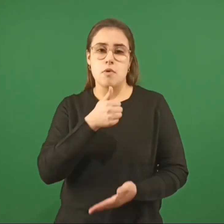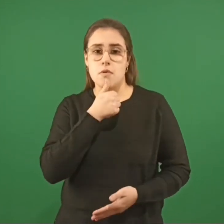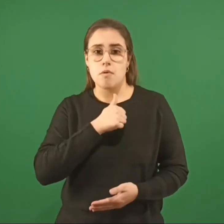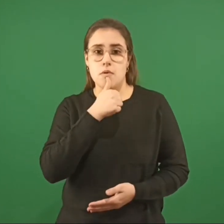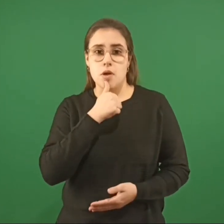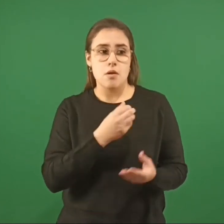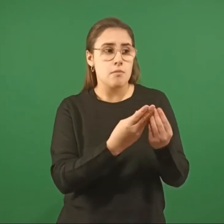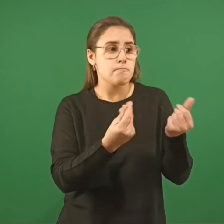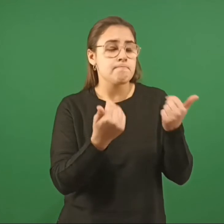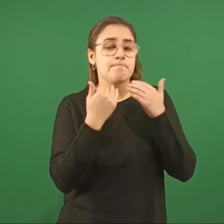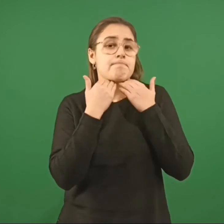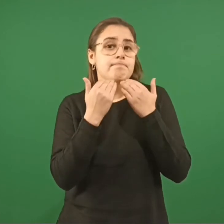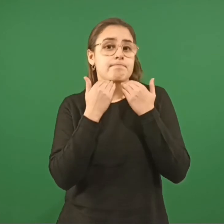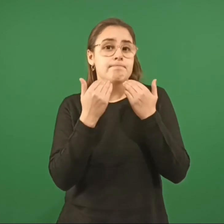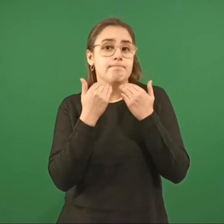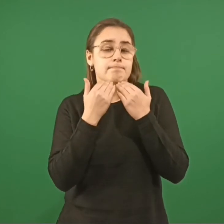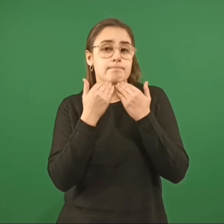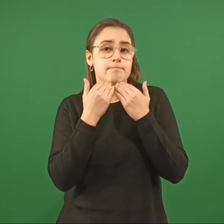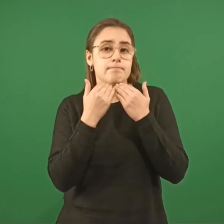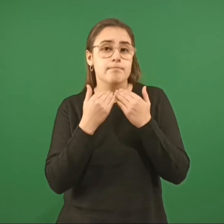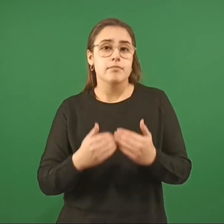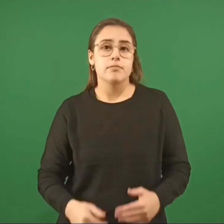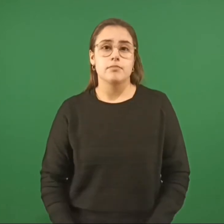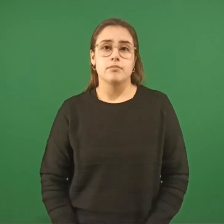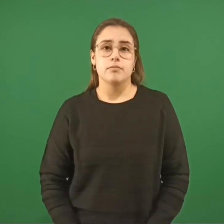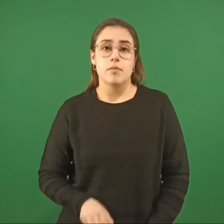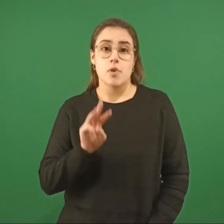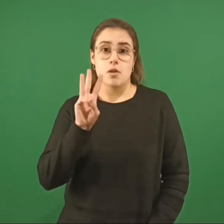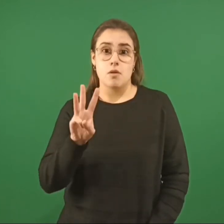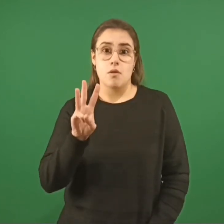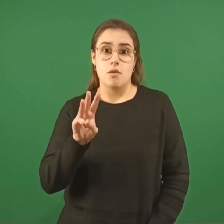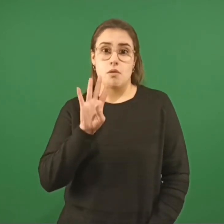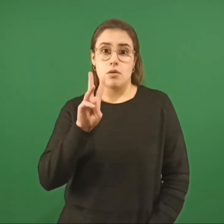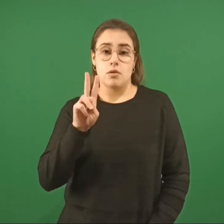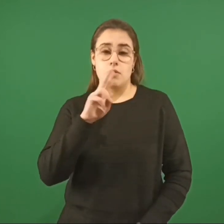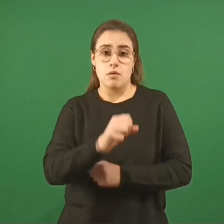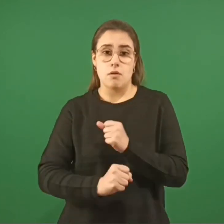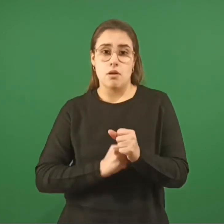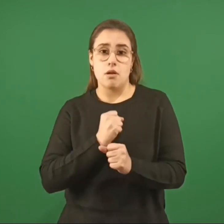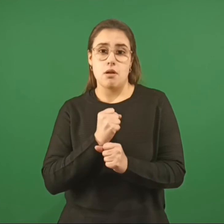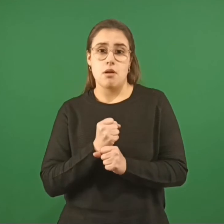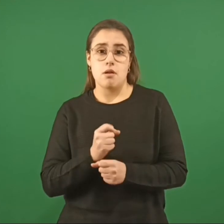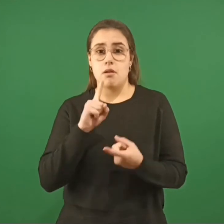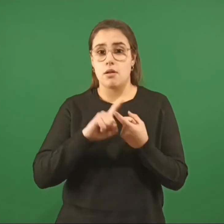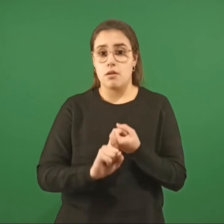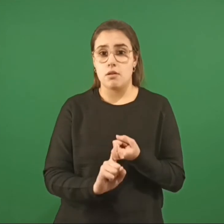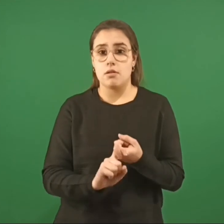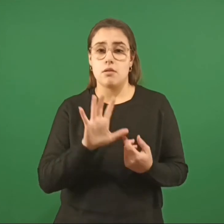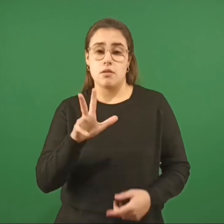vuelta de la escollera Nunca más se supo nada de Wilhelm Wurm Tenía 42 años, estaba casado y tenía